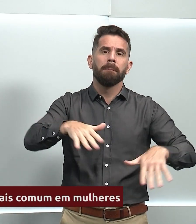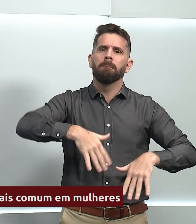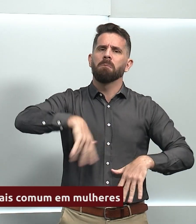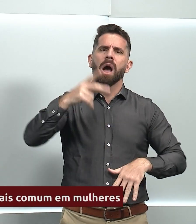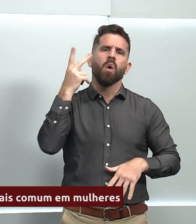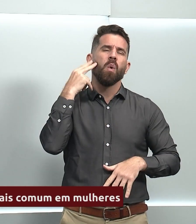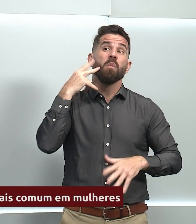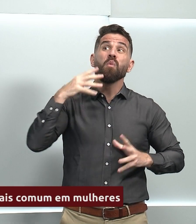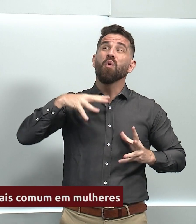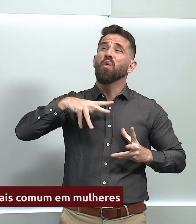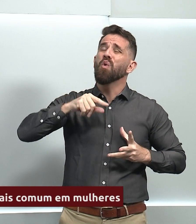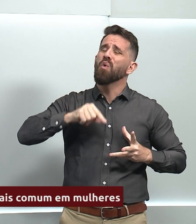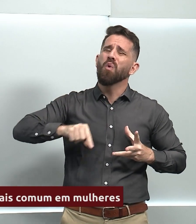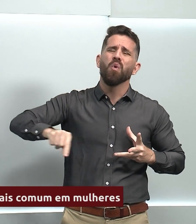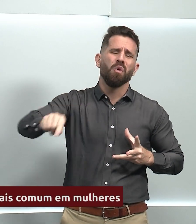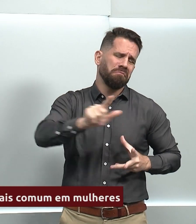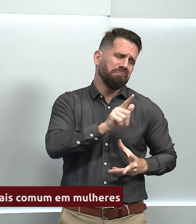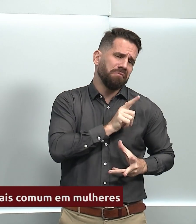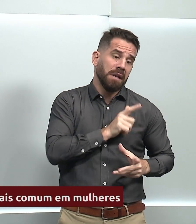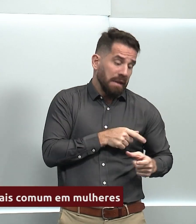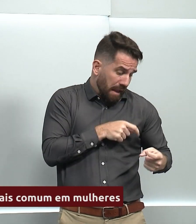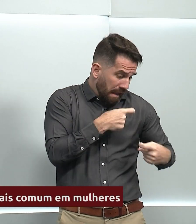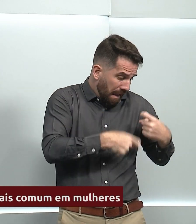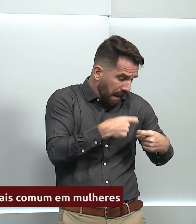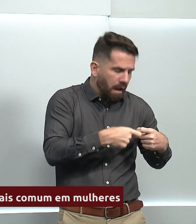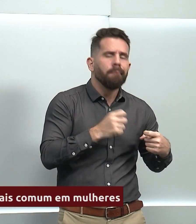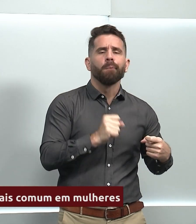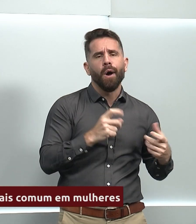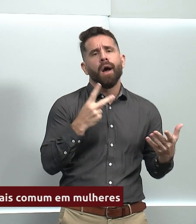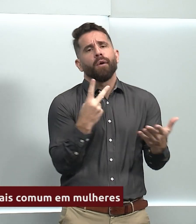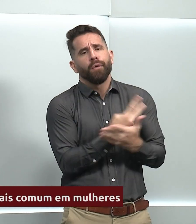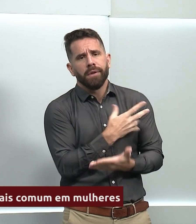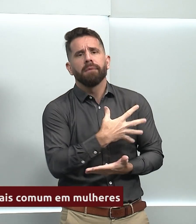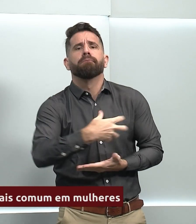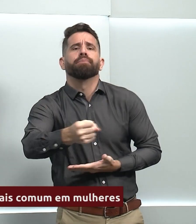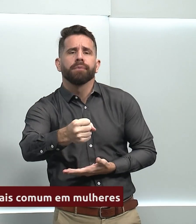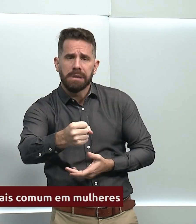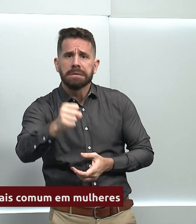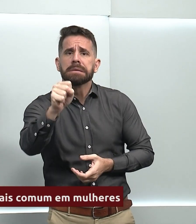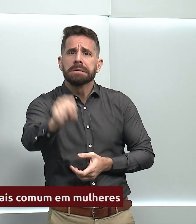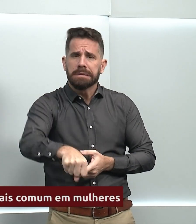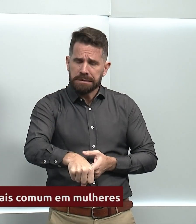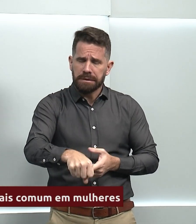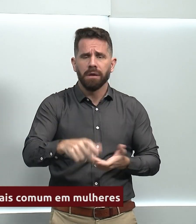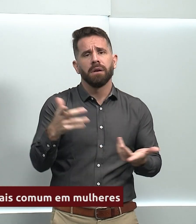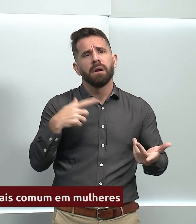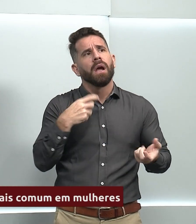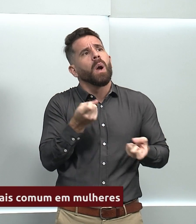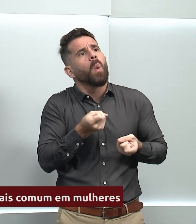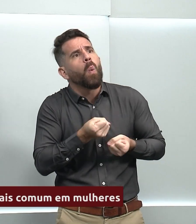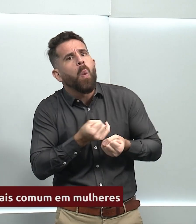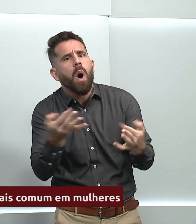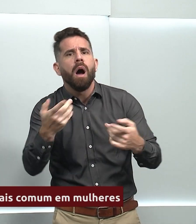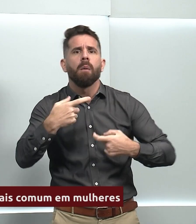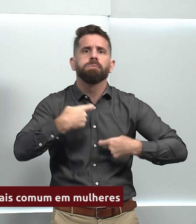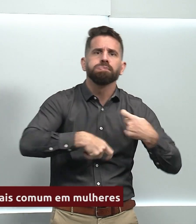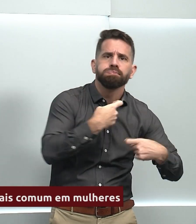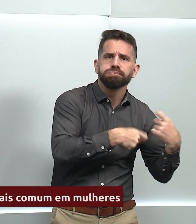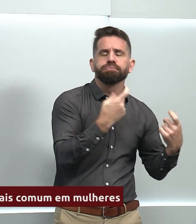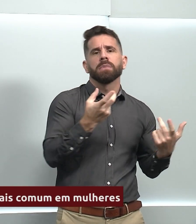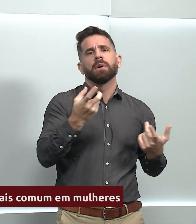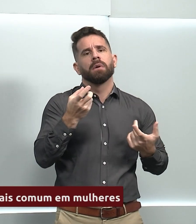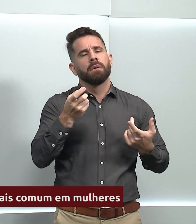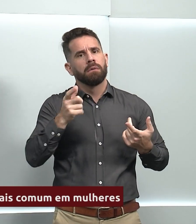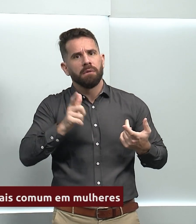tudo que está relacionado à atividade sexual é um fator de risco para o câncer. Número de parceiros, troca recente de